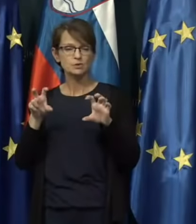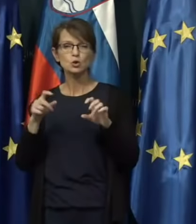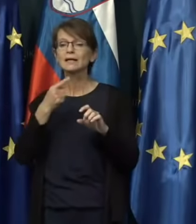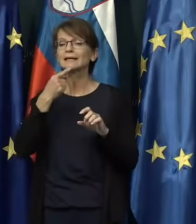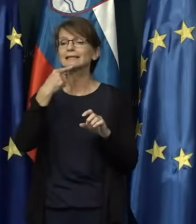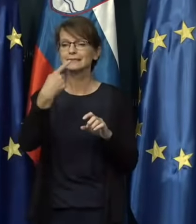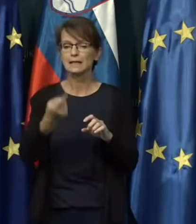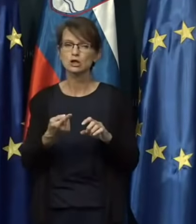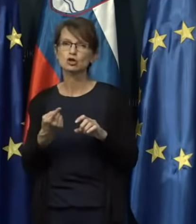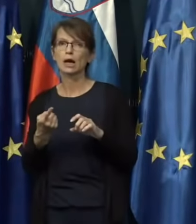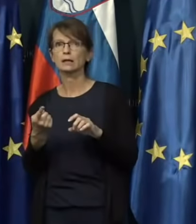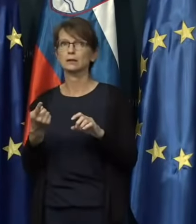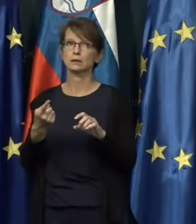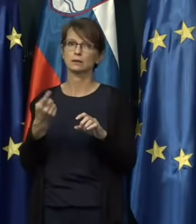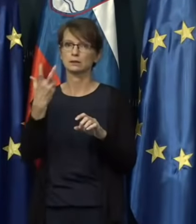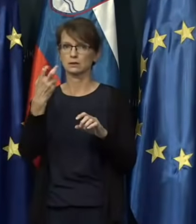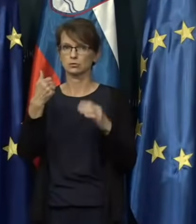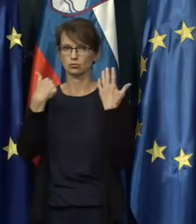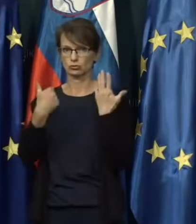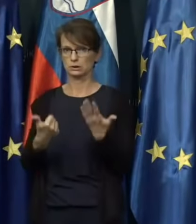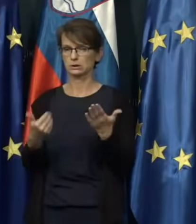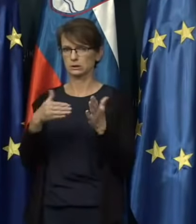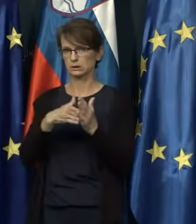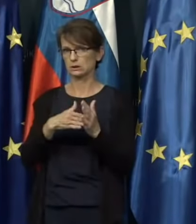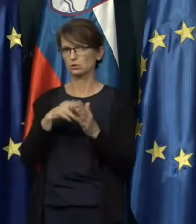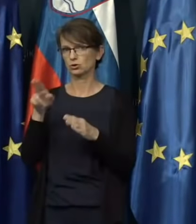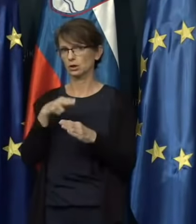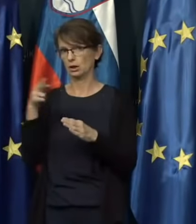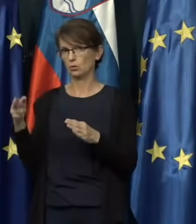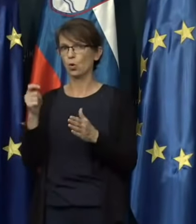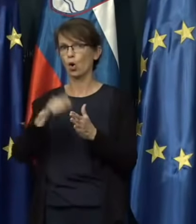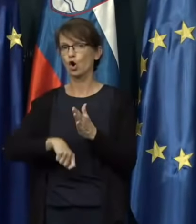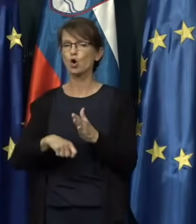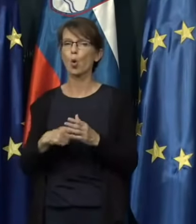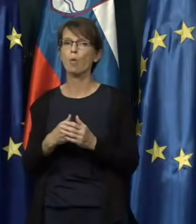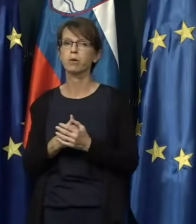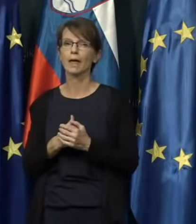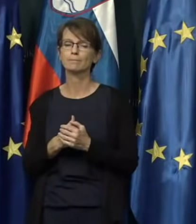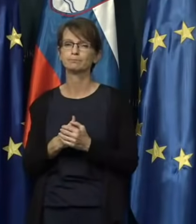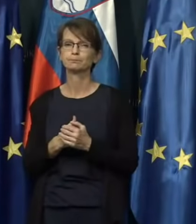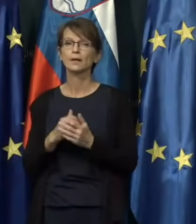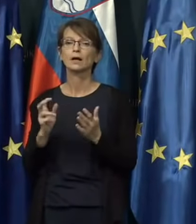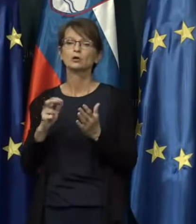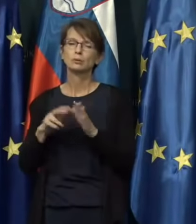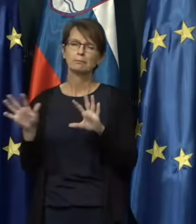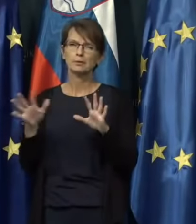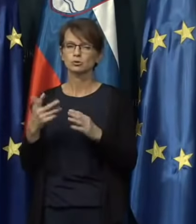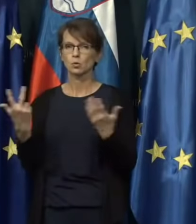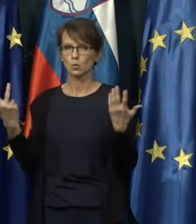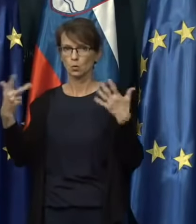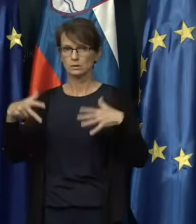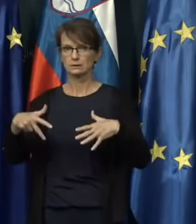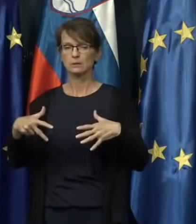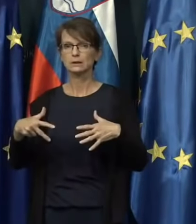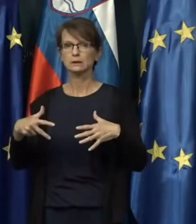Izrečenih je bilo za okrog 360 tisoč evrov, glob, še približno 8 tisoč